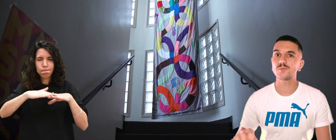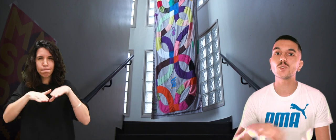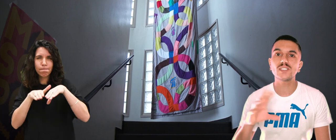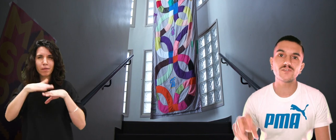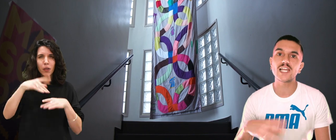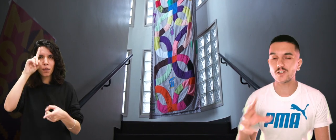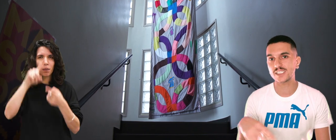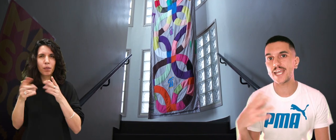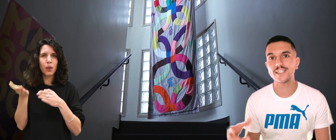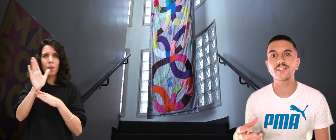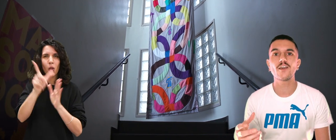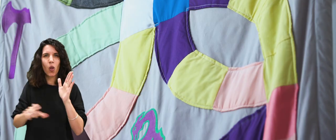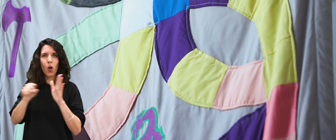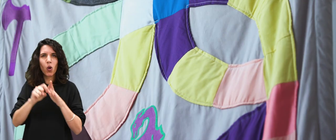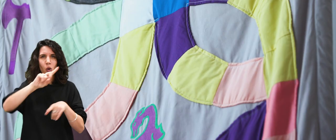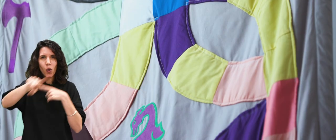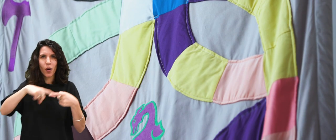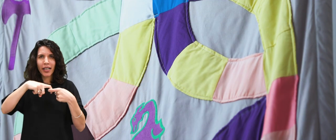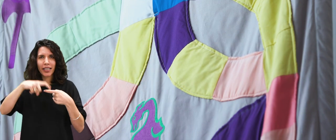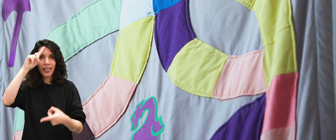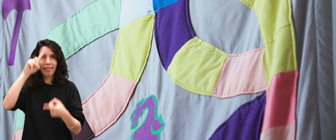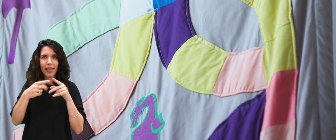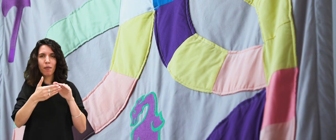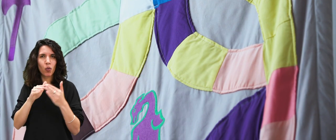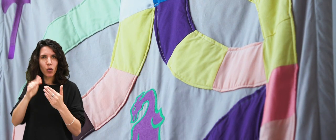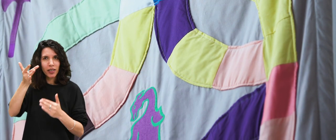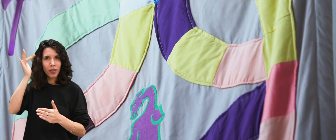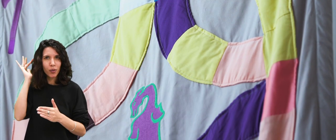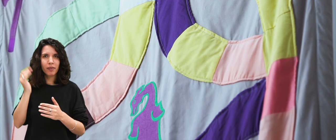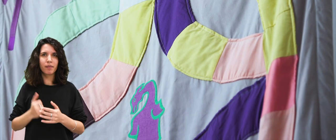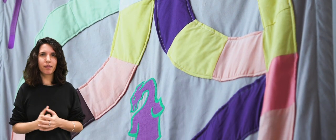représenter des motifs d'alliance gaélique sur un mode queer et communautaire.